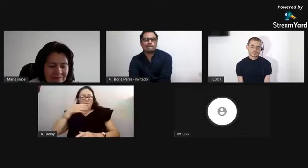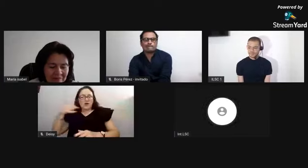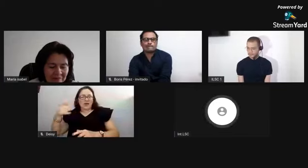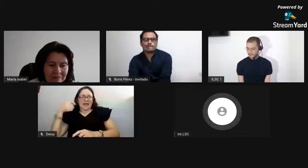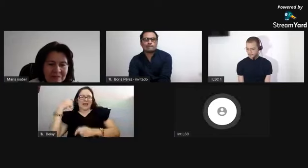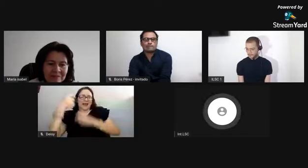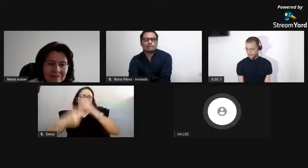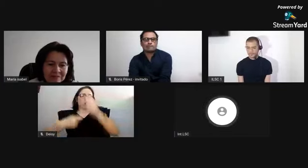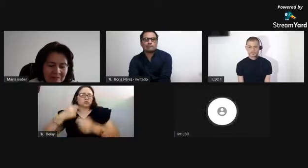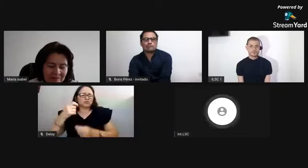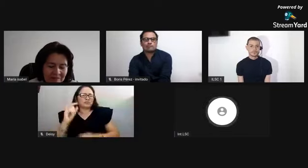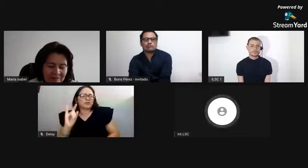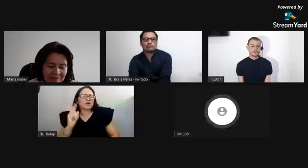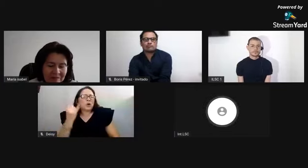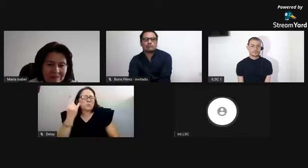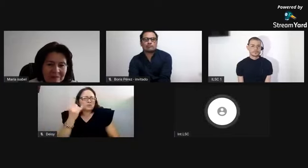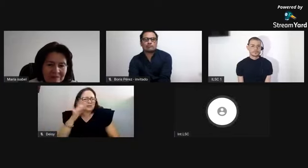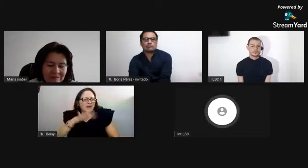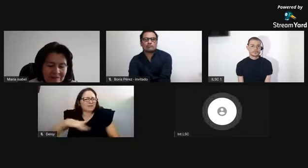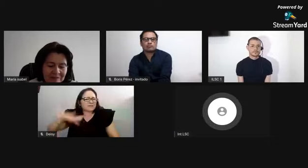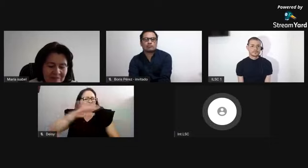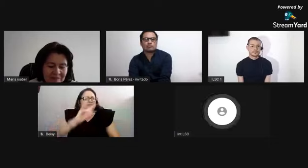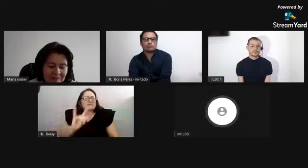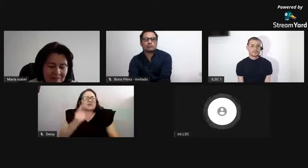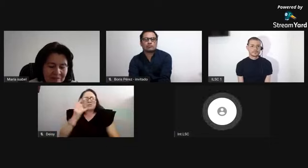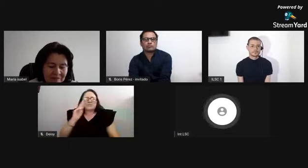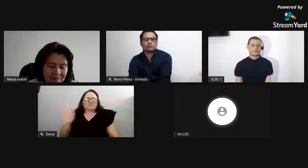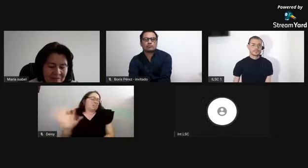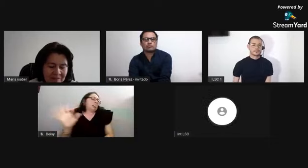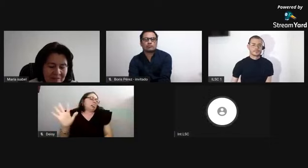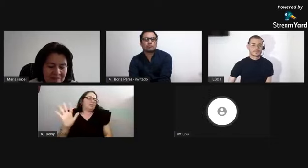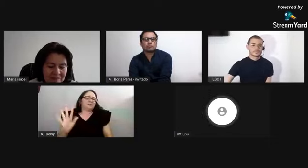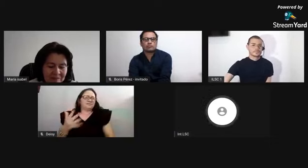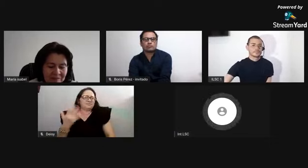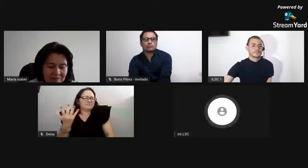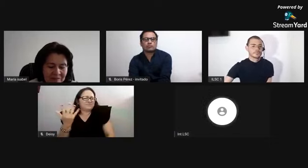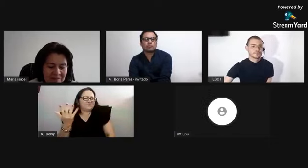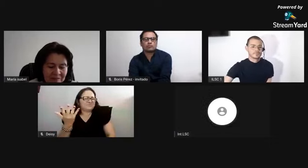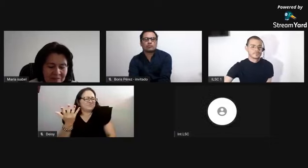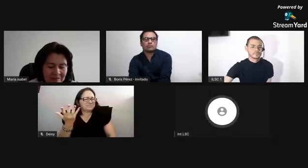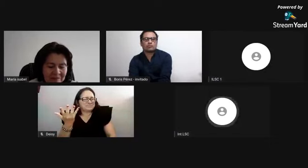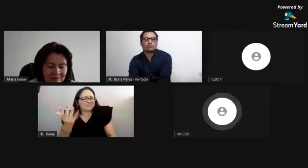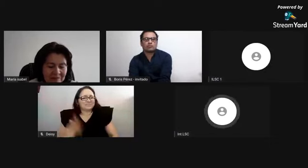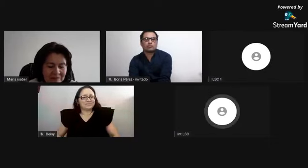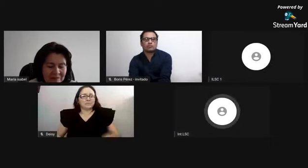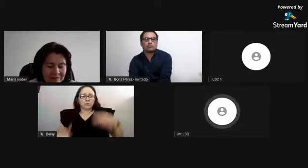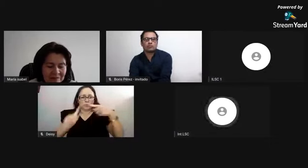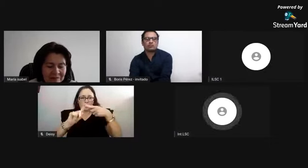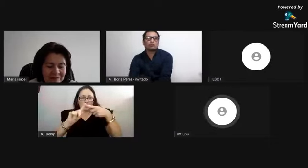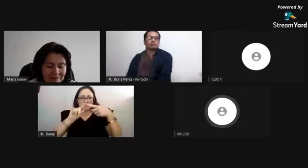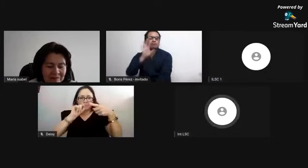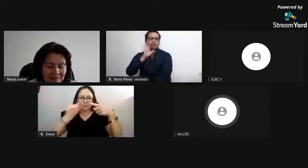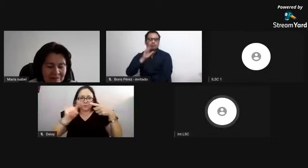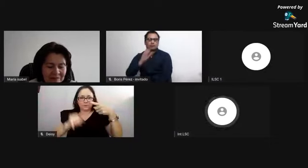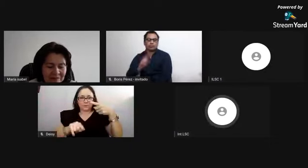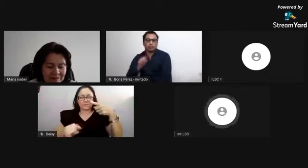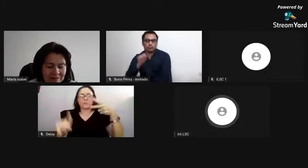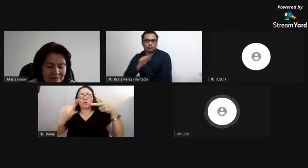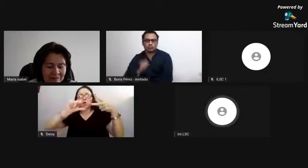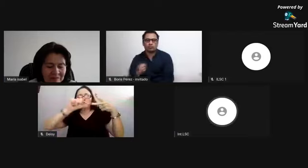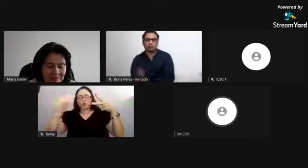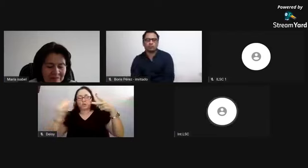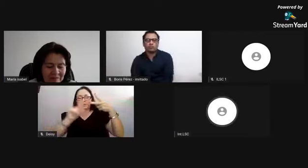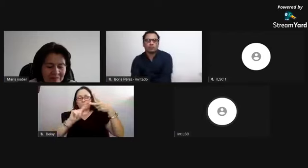que también no sea adecuada. Entonces, quisiera saber cuál es el término